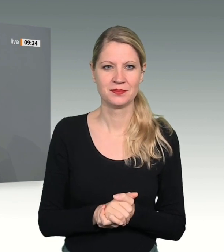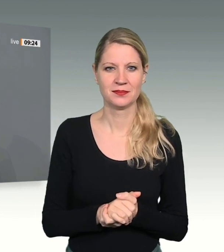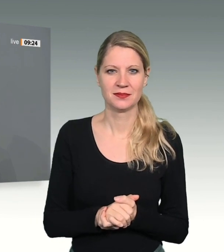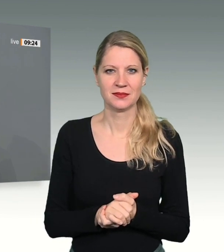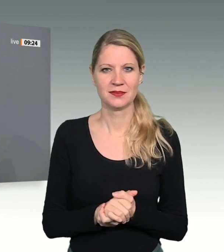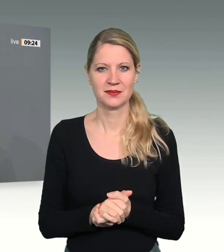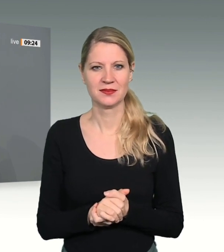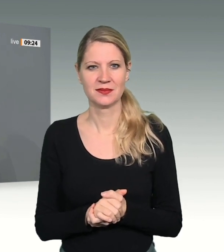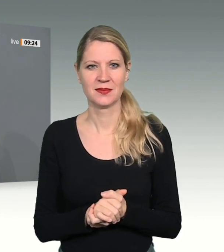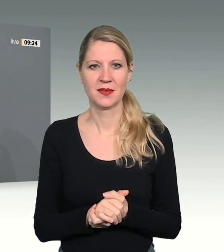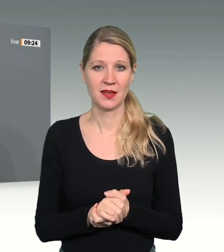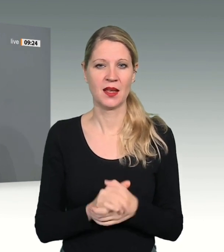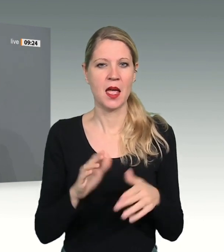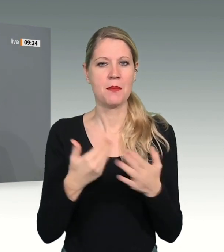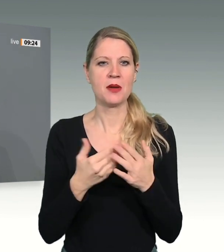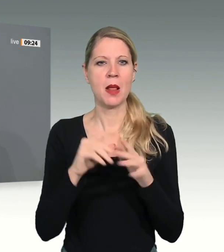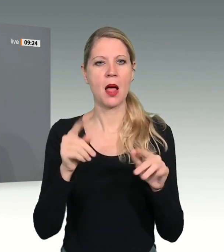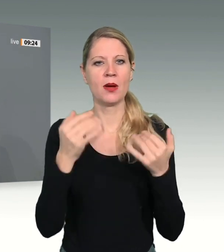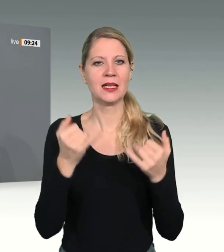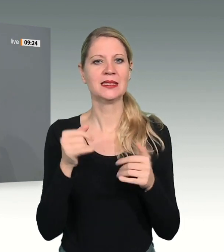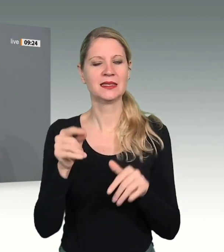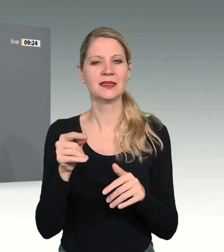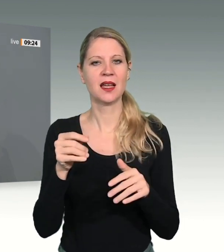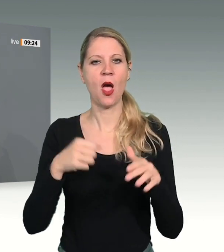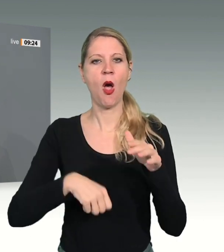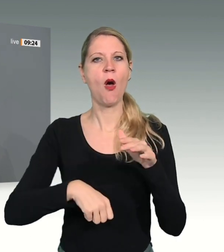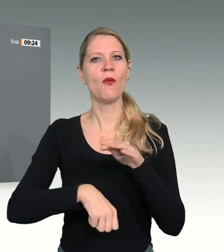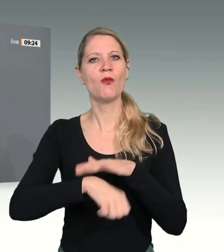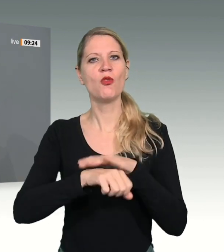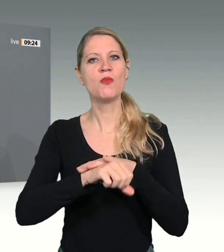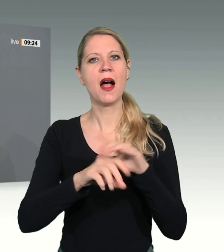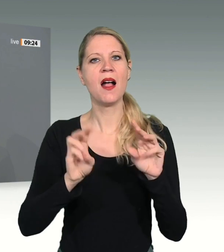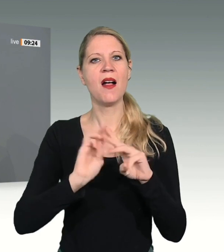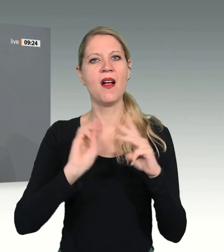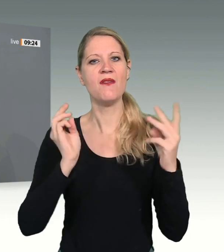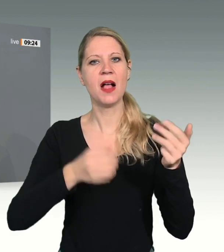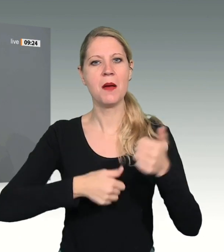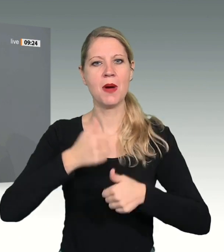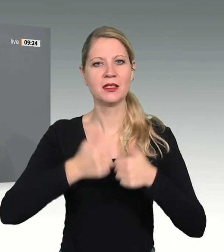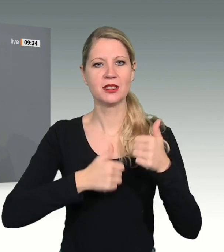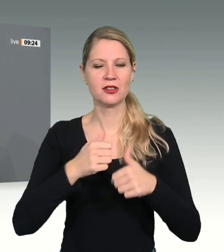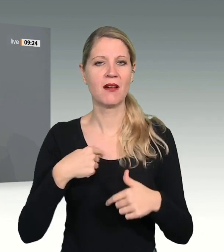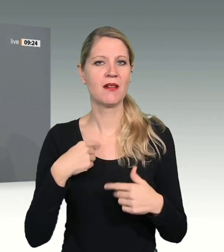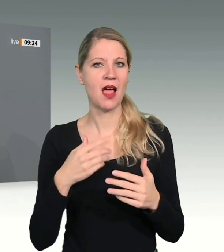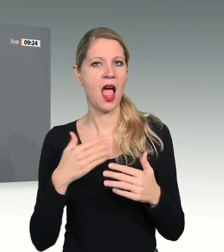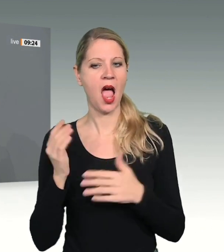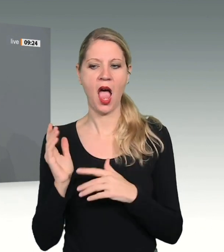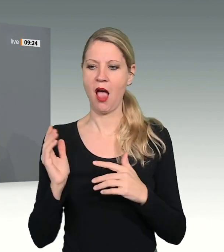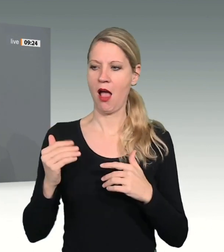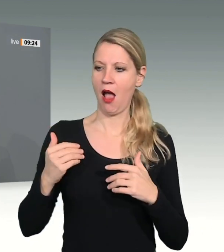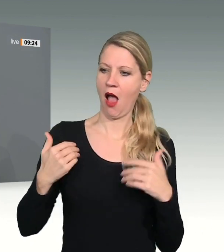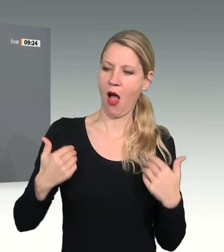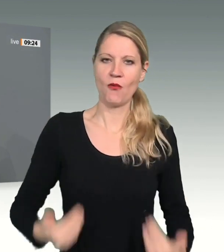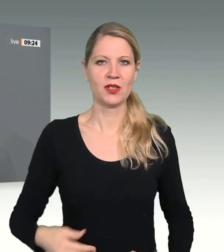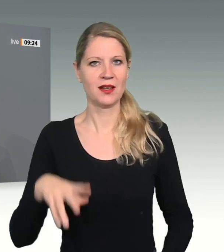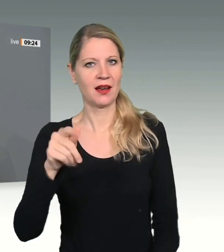Beleg liefern. Verändert hat sich jedenfalls die öffentliche Kommunikation, die sich aus den Print- und elektronischen